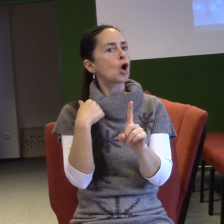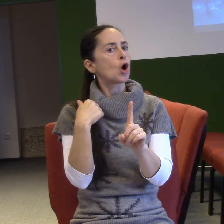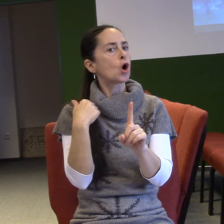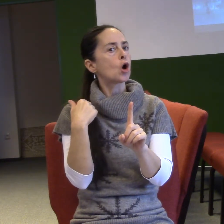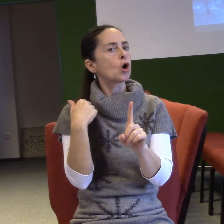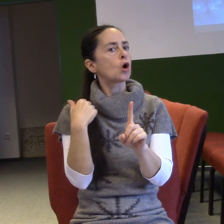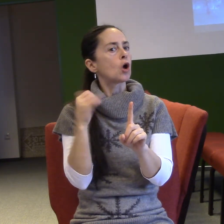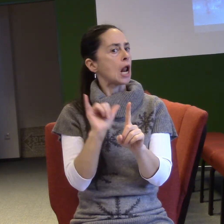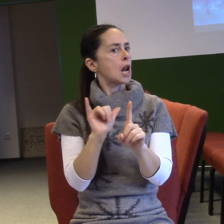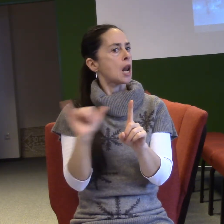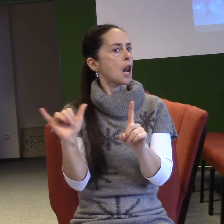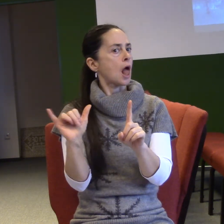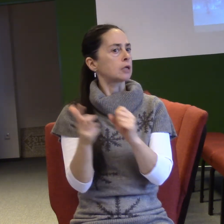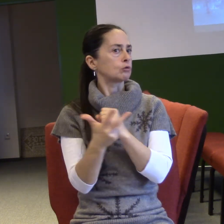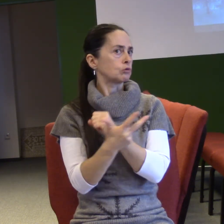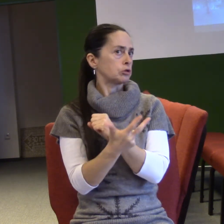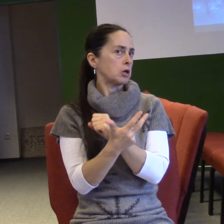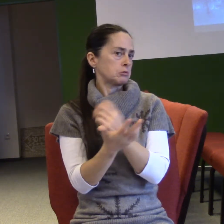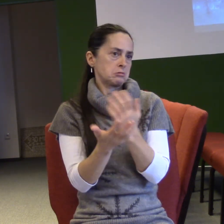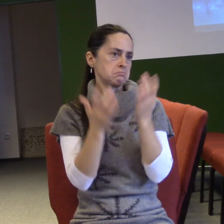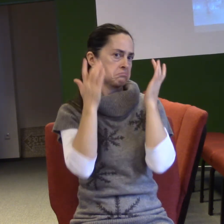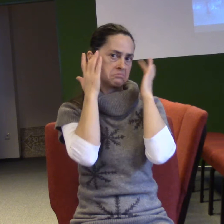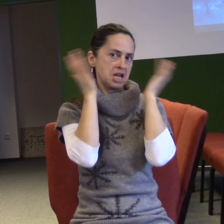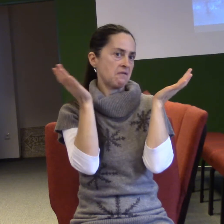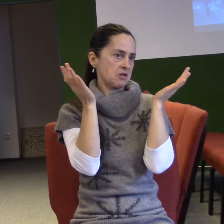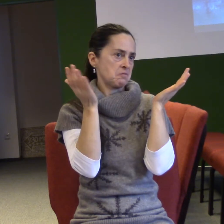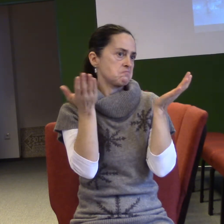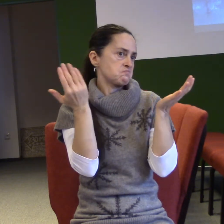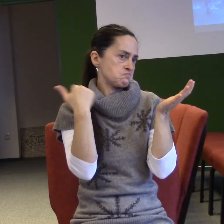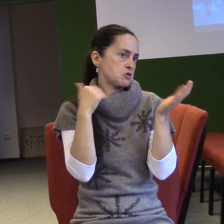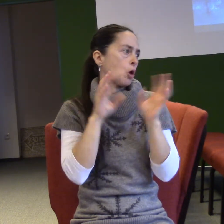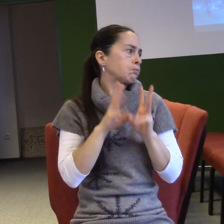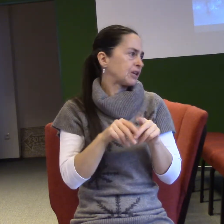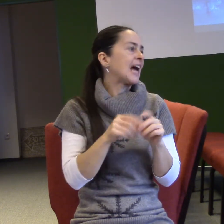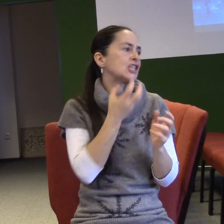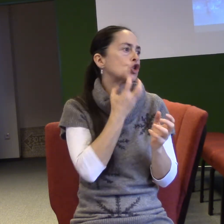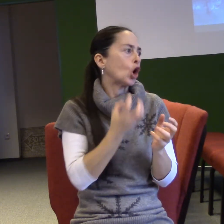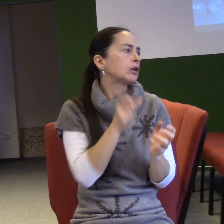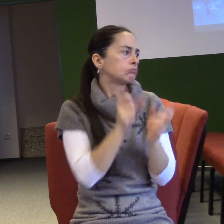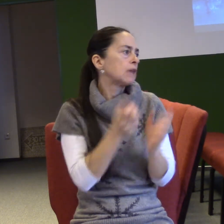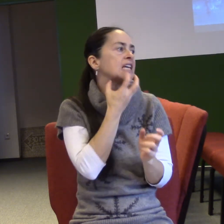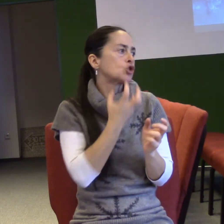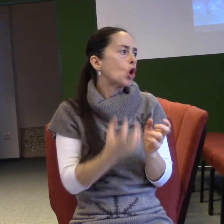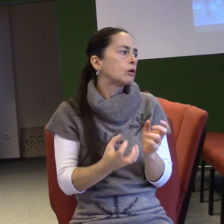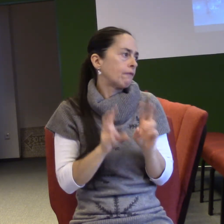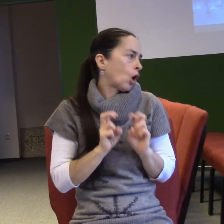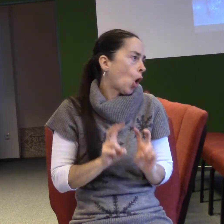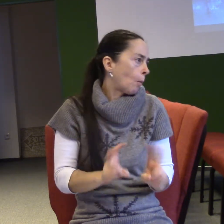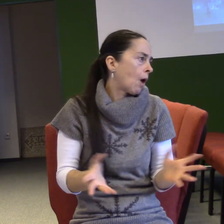Což nemusí být pravda. Část historiků tak říká, že to bylo běžně, že v té době se dívky vdávaly. A když pomyslíme